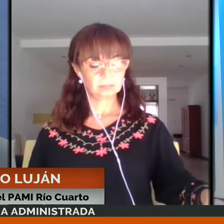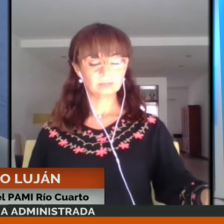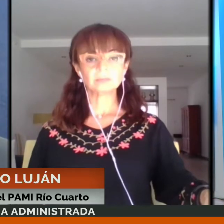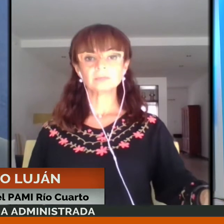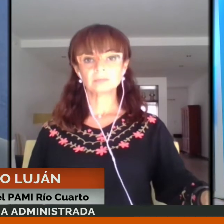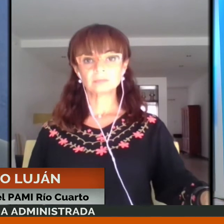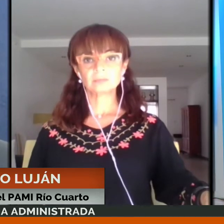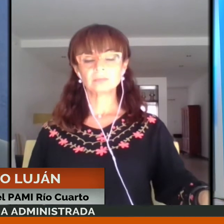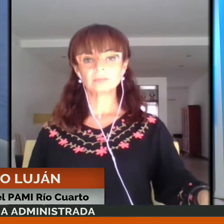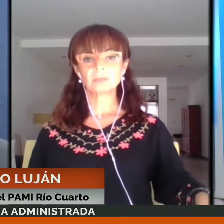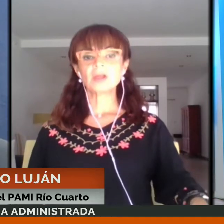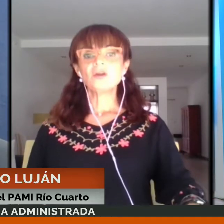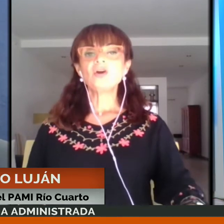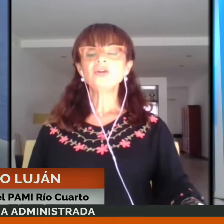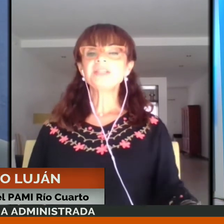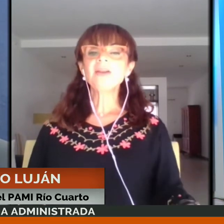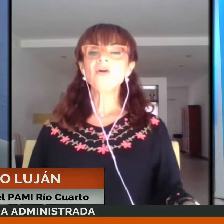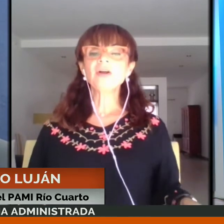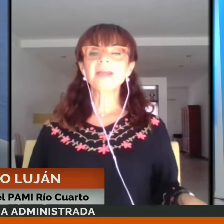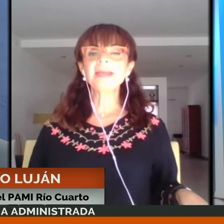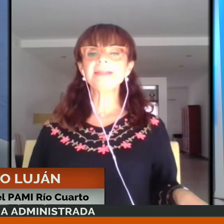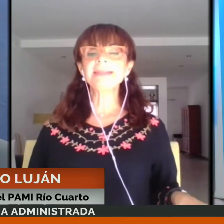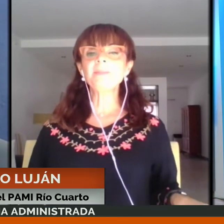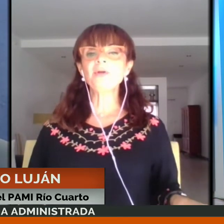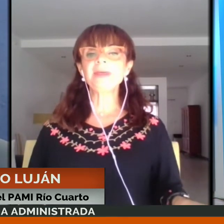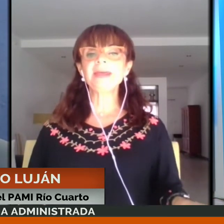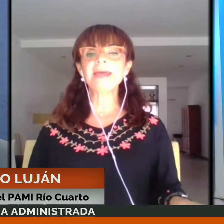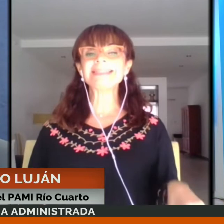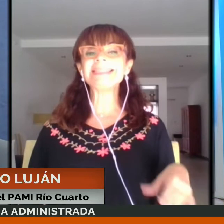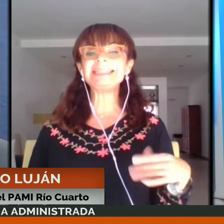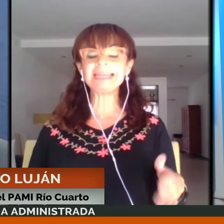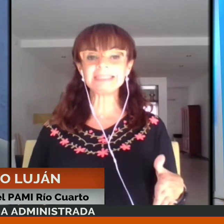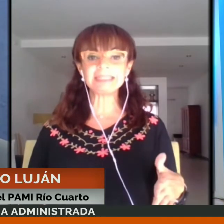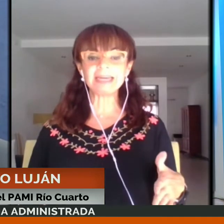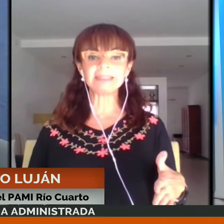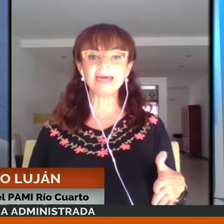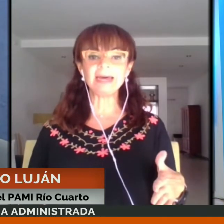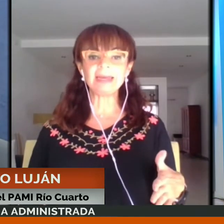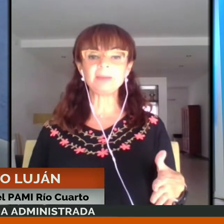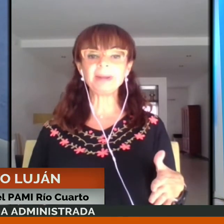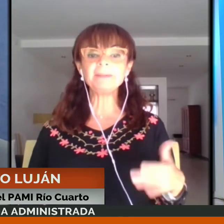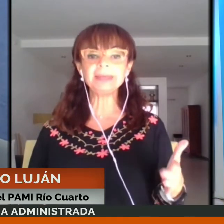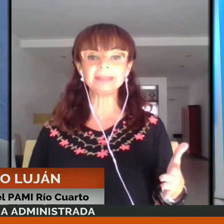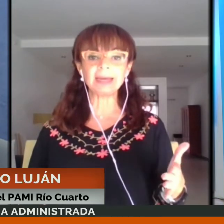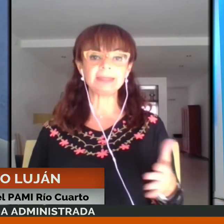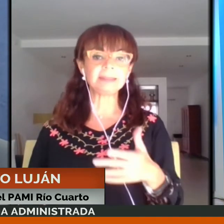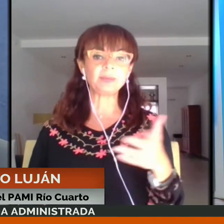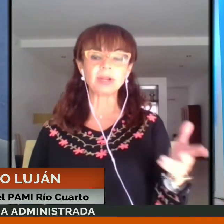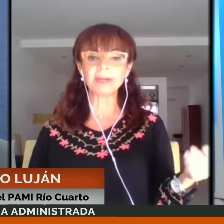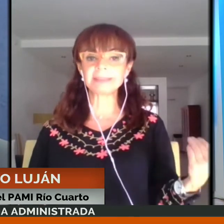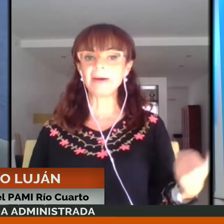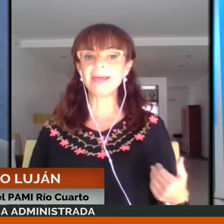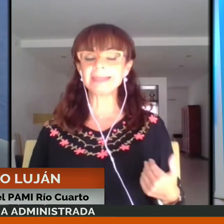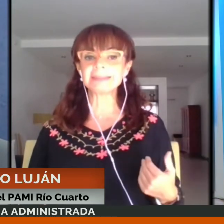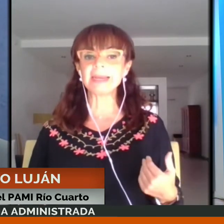con su equipo de voluntarios. Gonzalo, ¿qué tipo de asistencia está prevista en